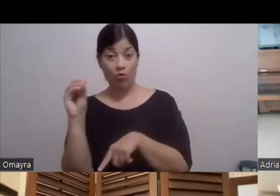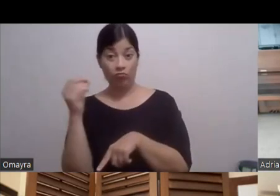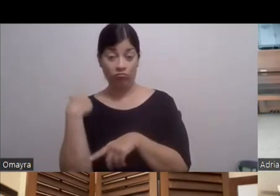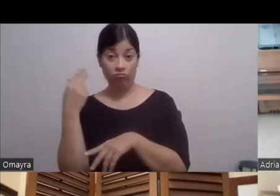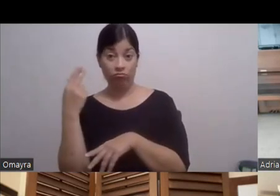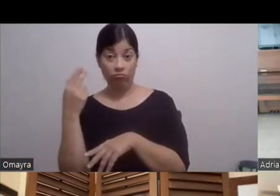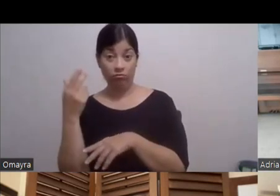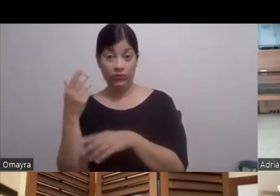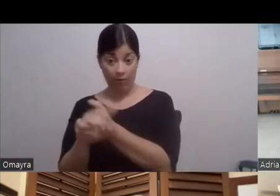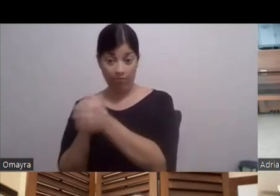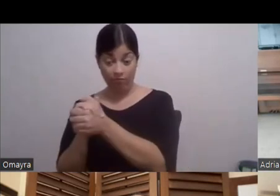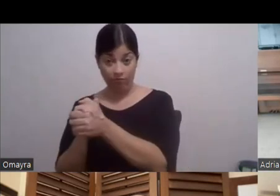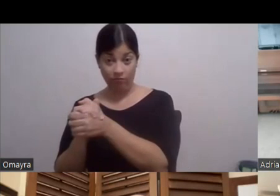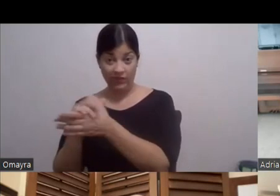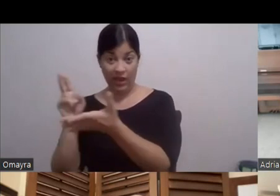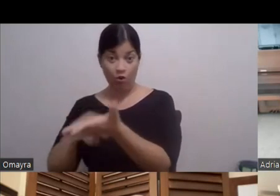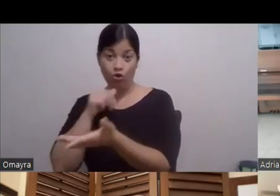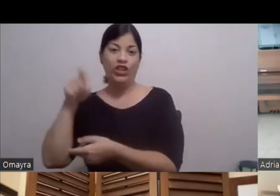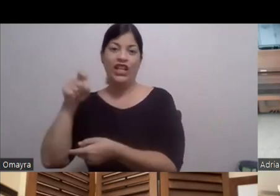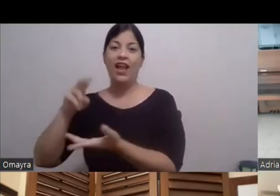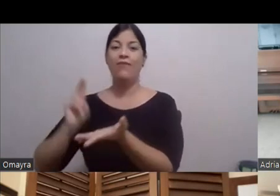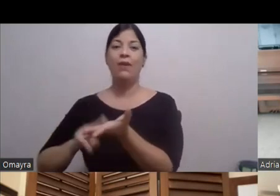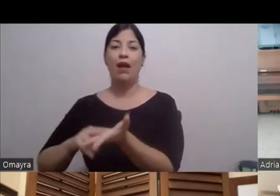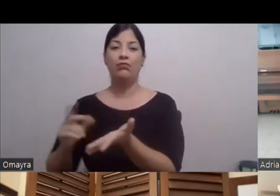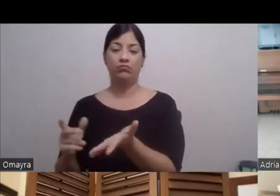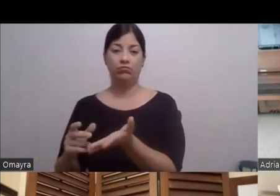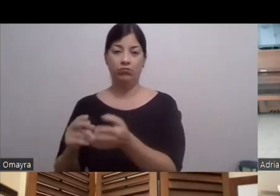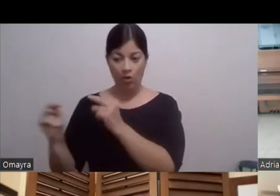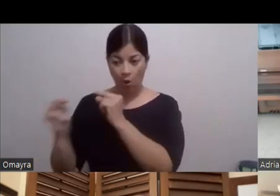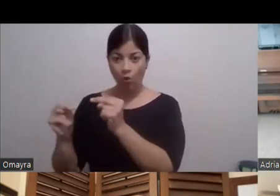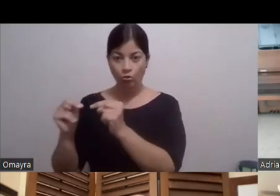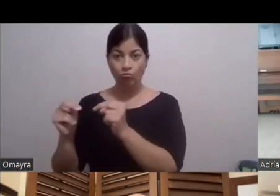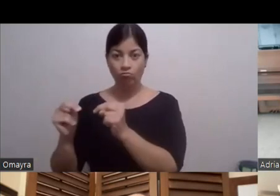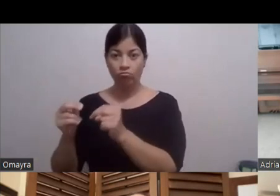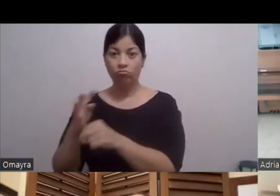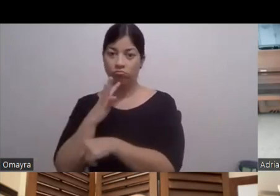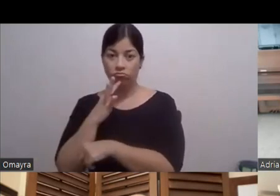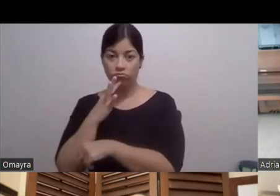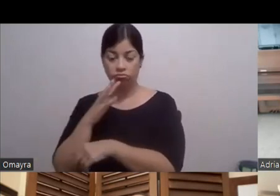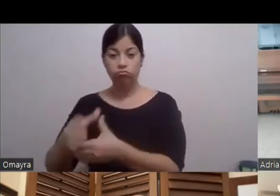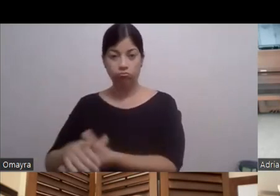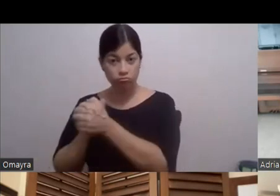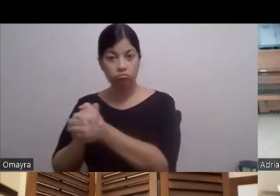mano Y ya no tenían que firmar un papel Y igual Una deuda Este Tu palabra Era tu palabra Y si no